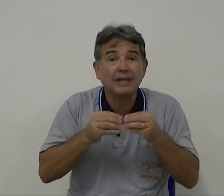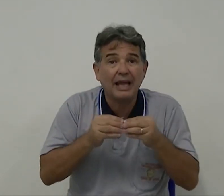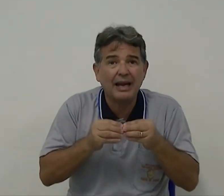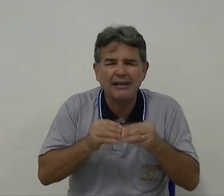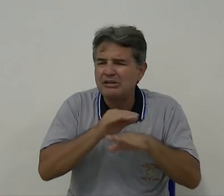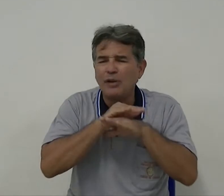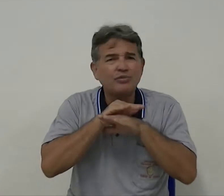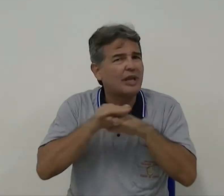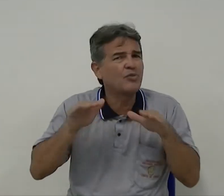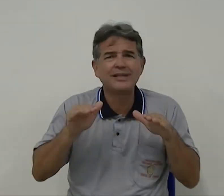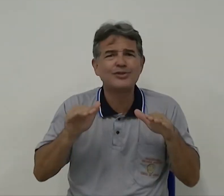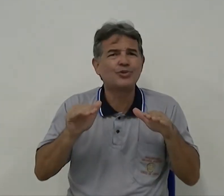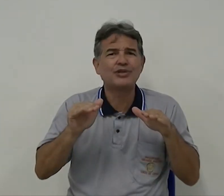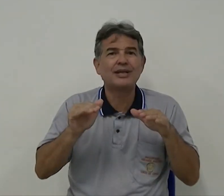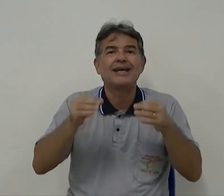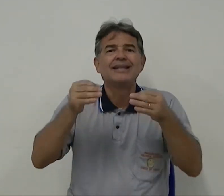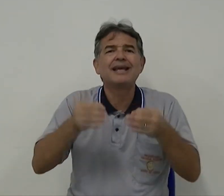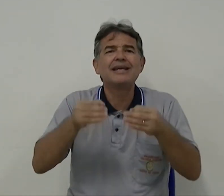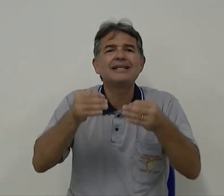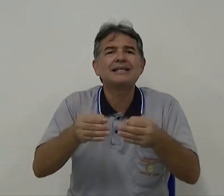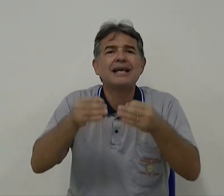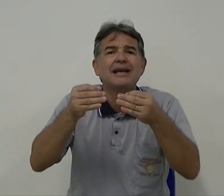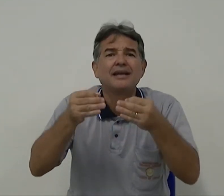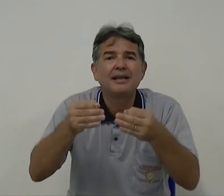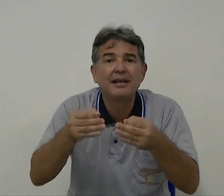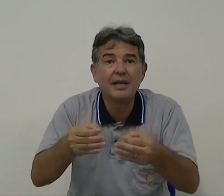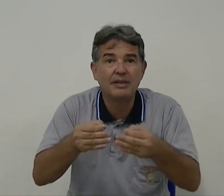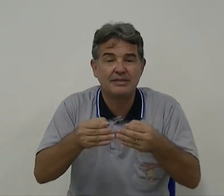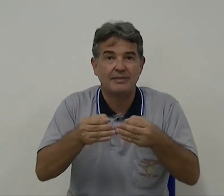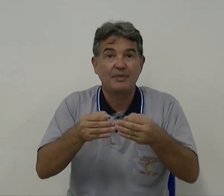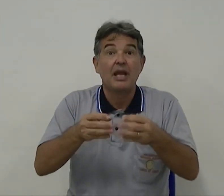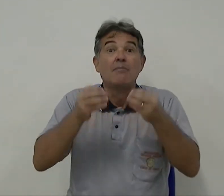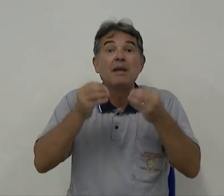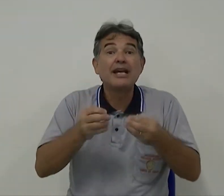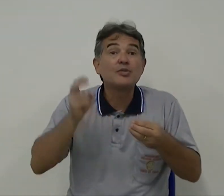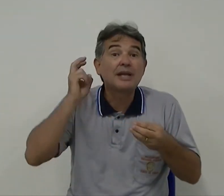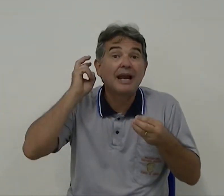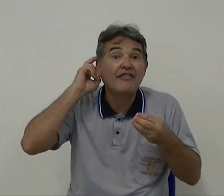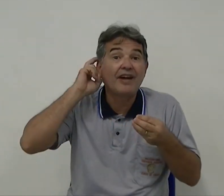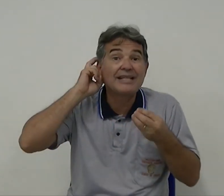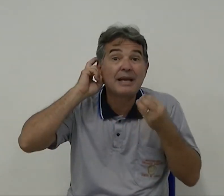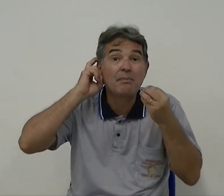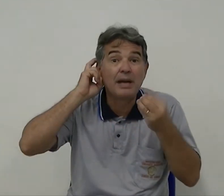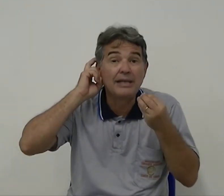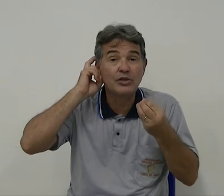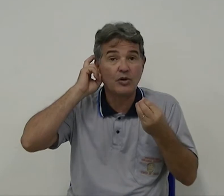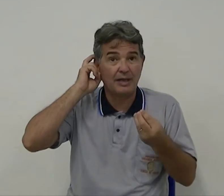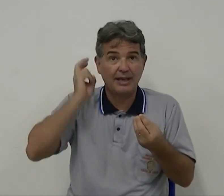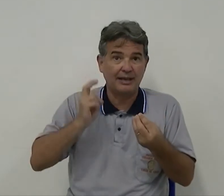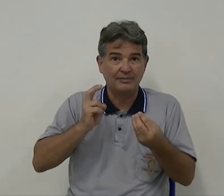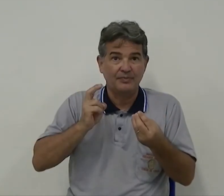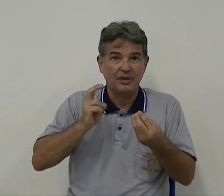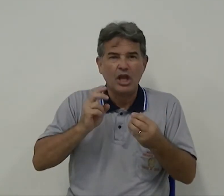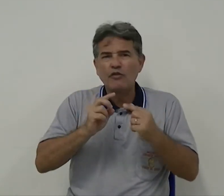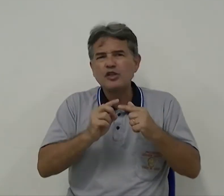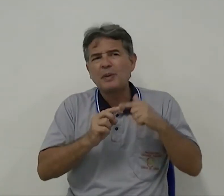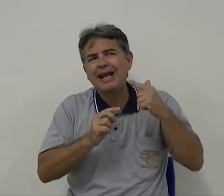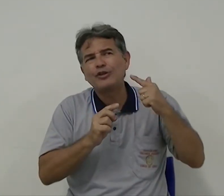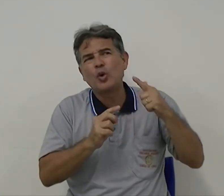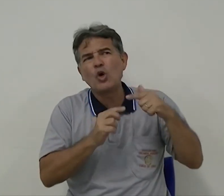dela, não tem o que discutir, tem que ser líder. Mesmo que ela faça implante e concluir. Eu vou esperar 2,